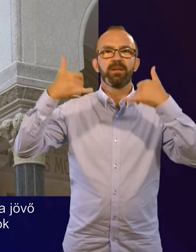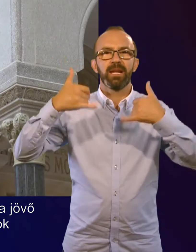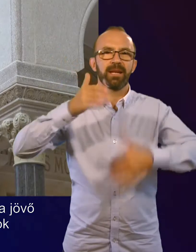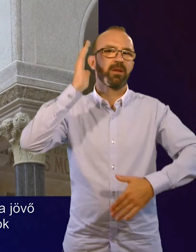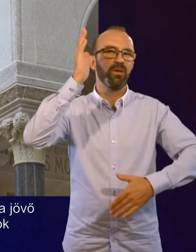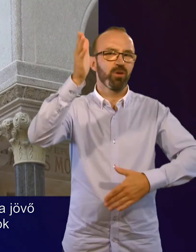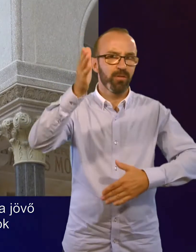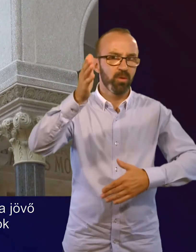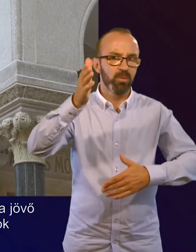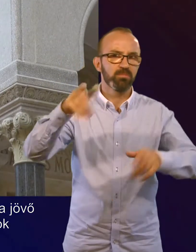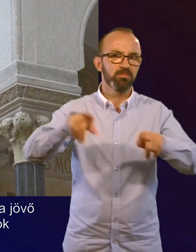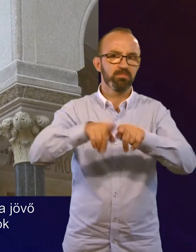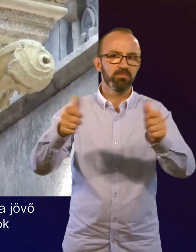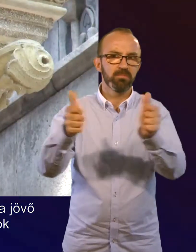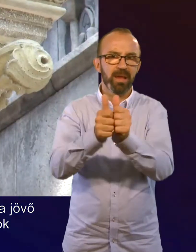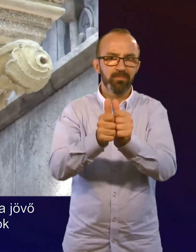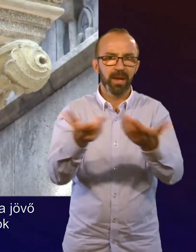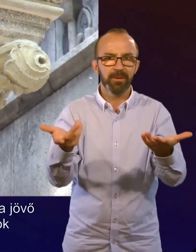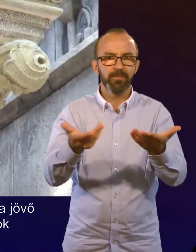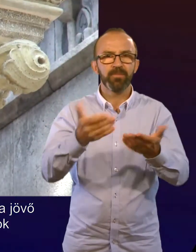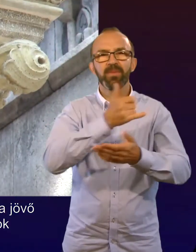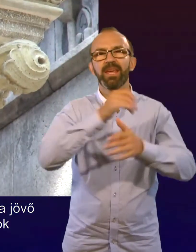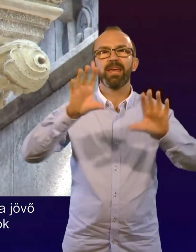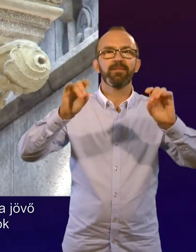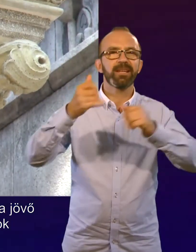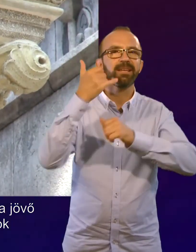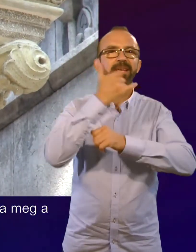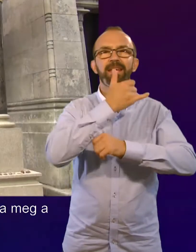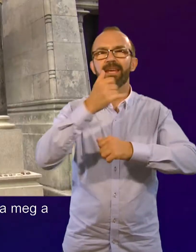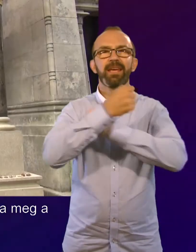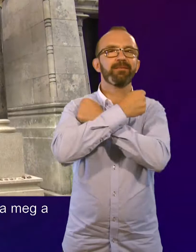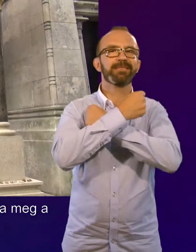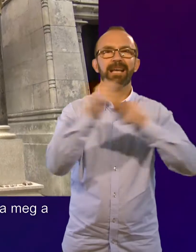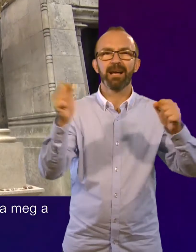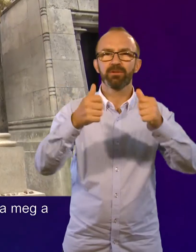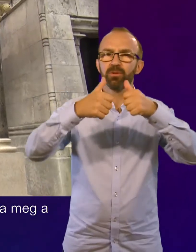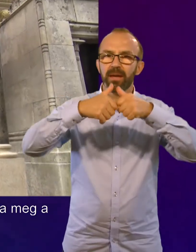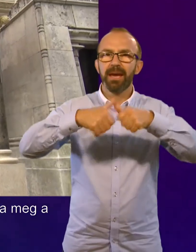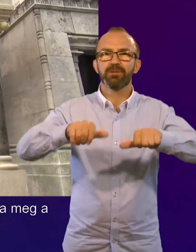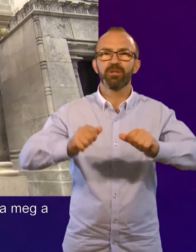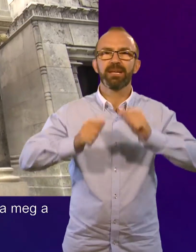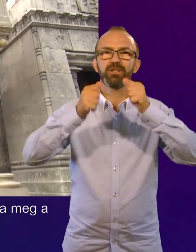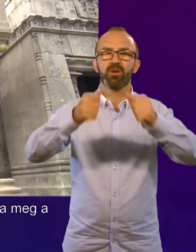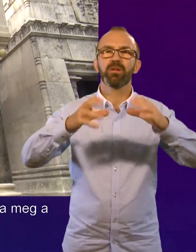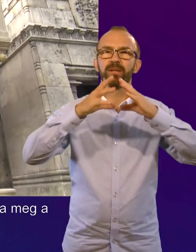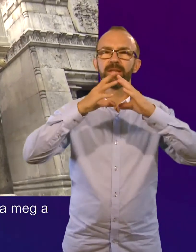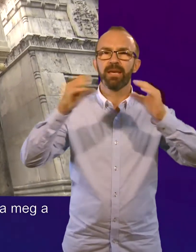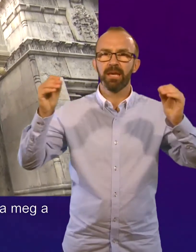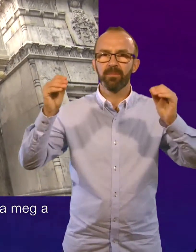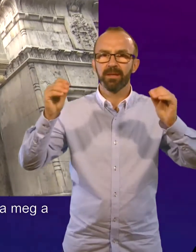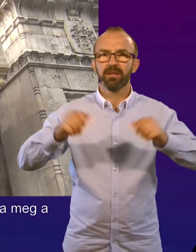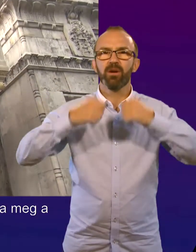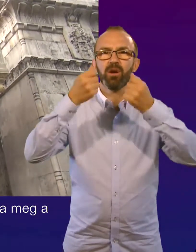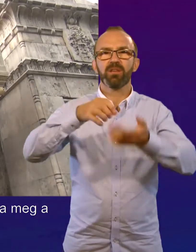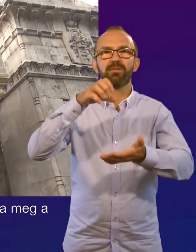jelen és a jövő egybefonódik. Évtizedek, évszázadok munkásága egységesen ad képet, és